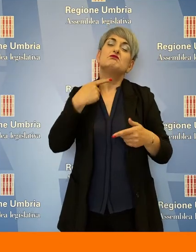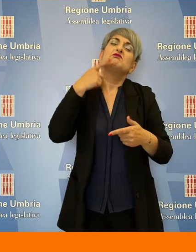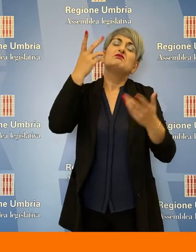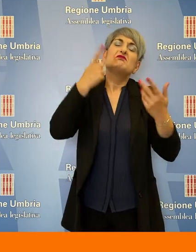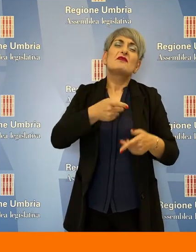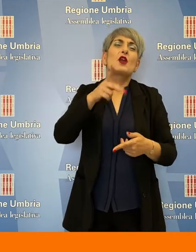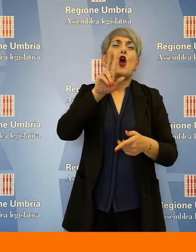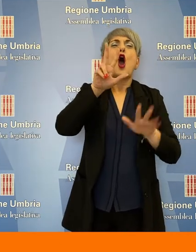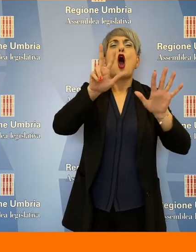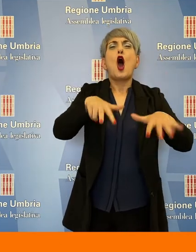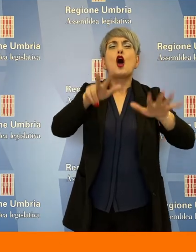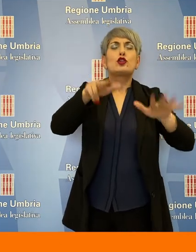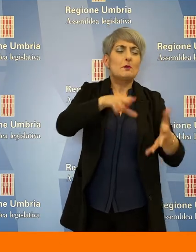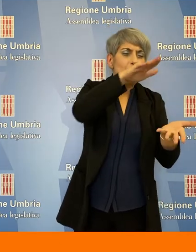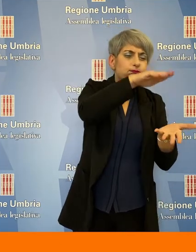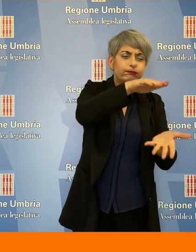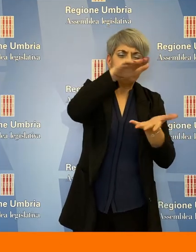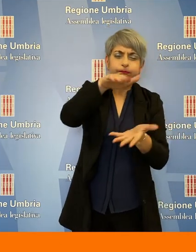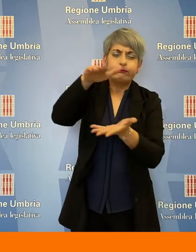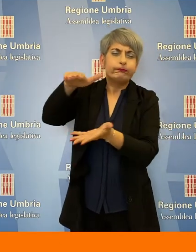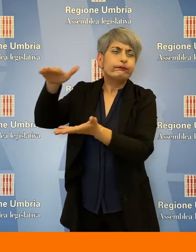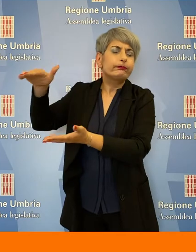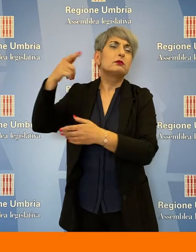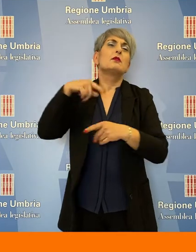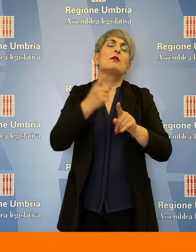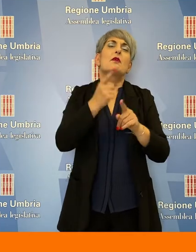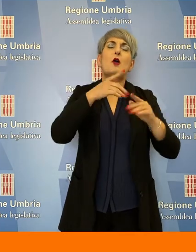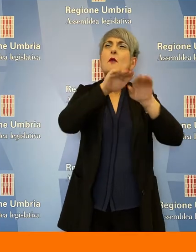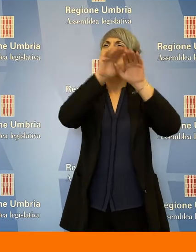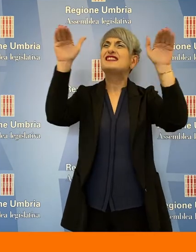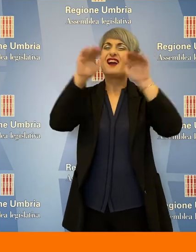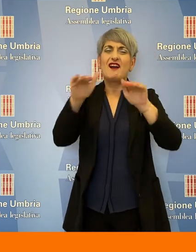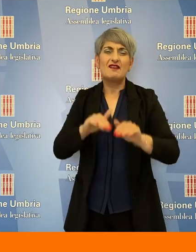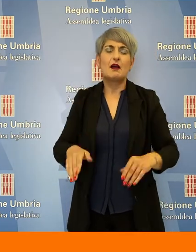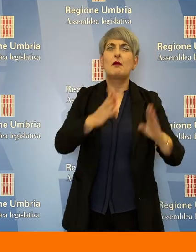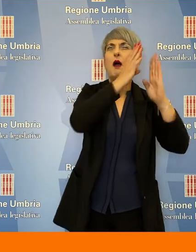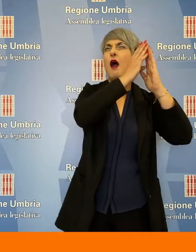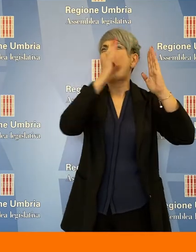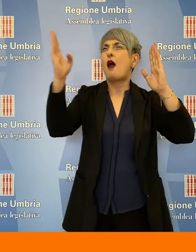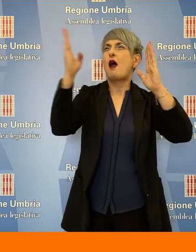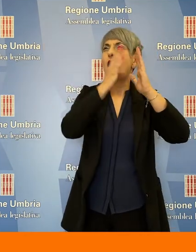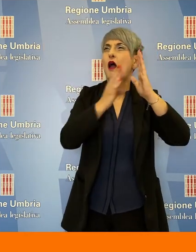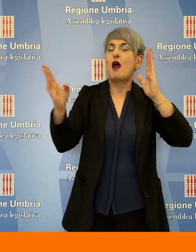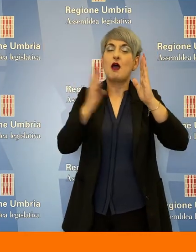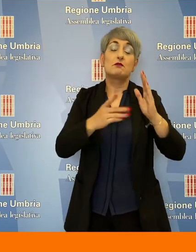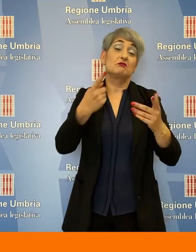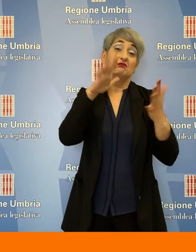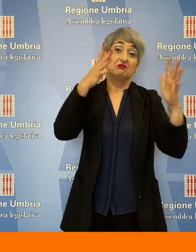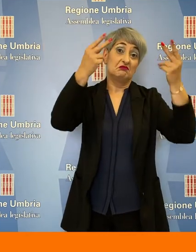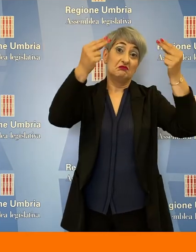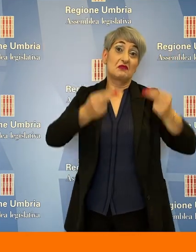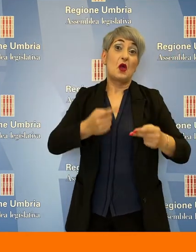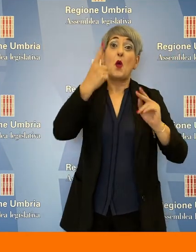oltre 8.000 faldoni che occupano circa un chilometro di scaffalatura e che